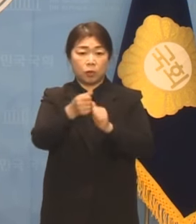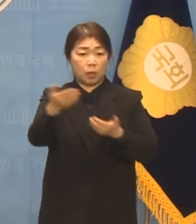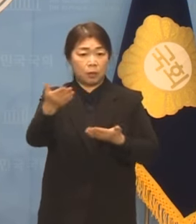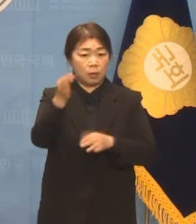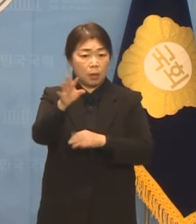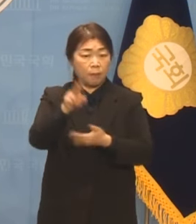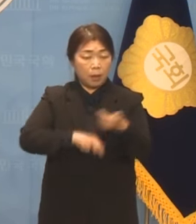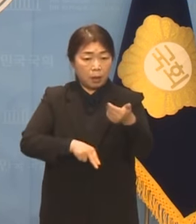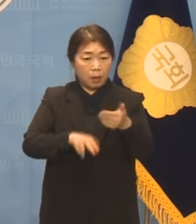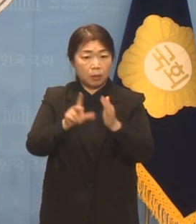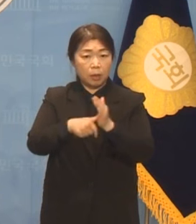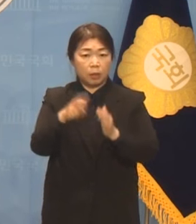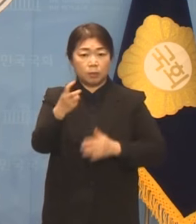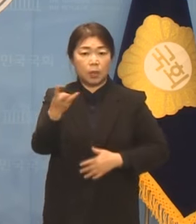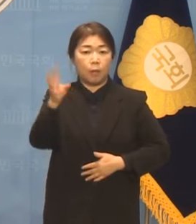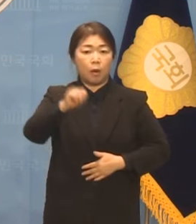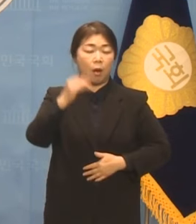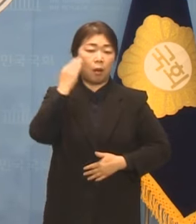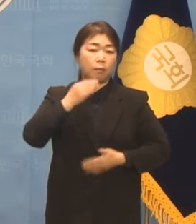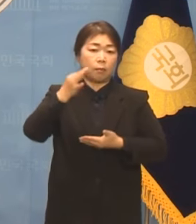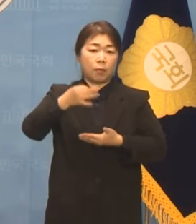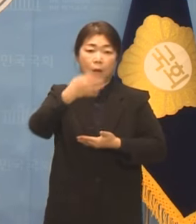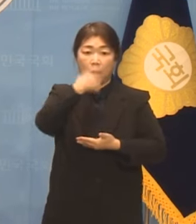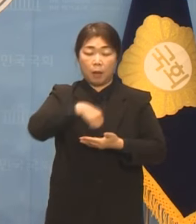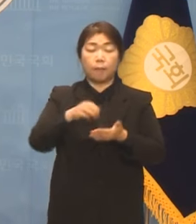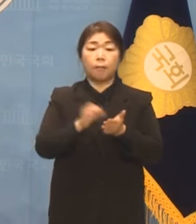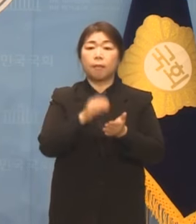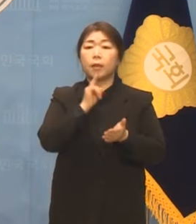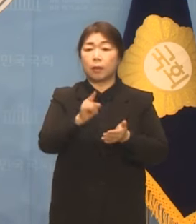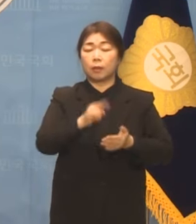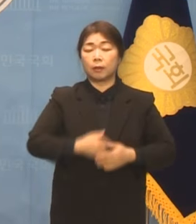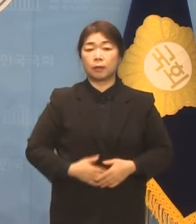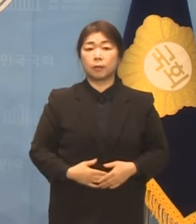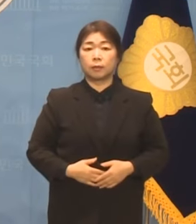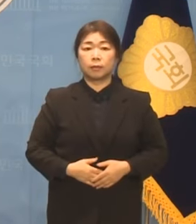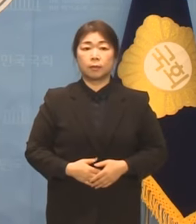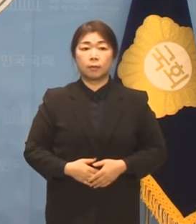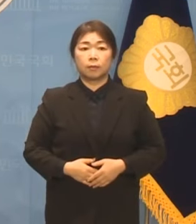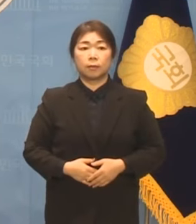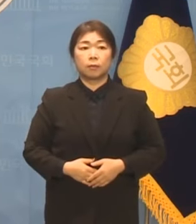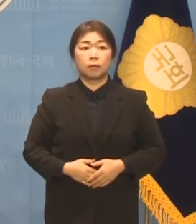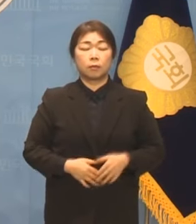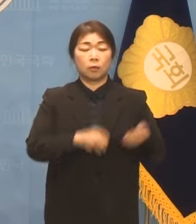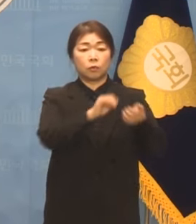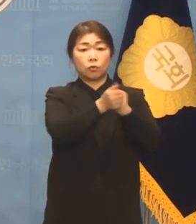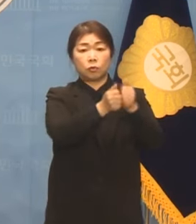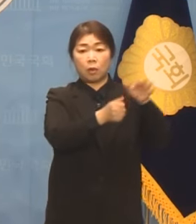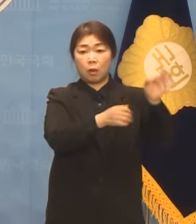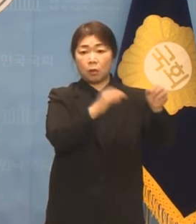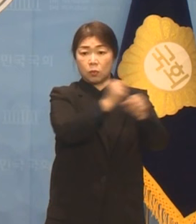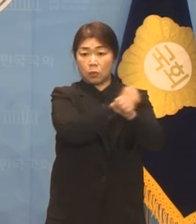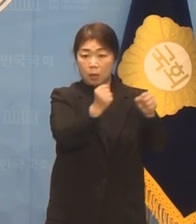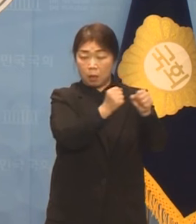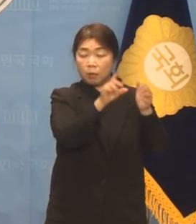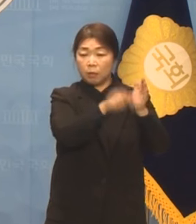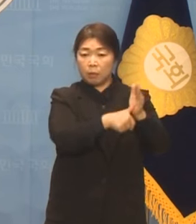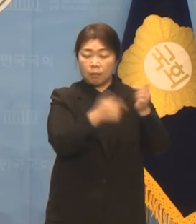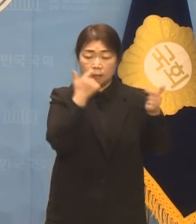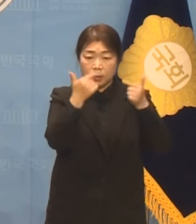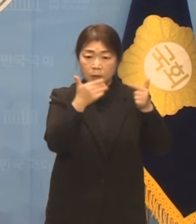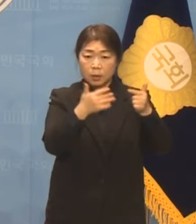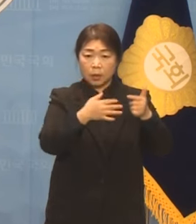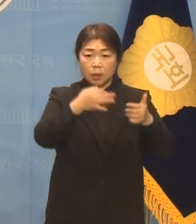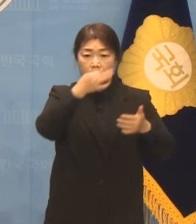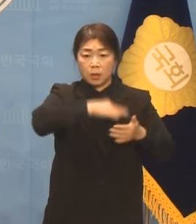23억가량 이익을 얻었다는 내용이 적혀 있습니다. 주가 조작 사건에서 명백한